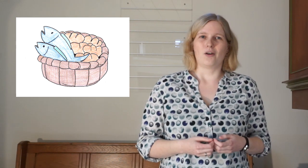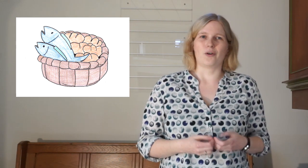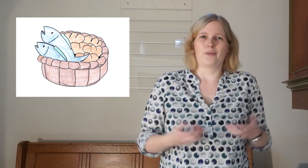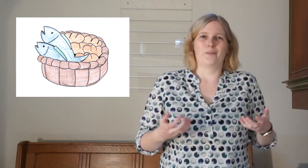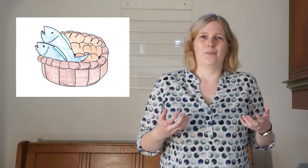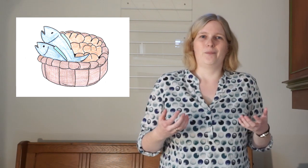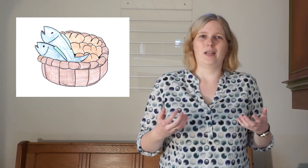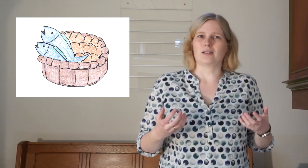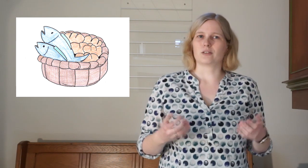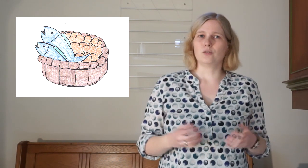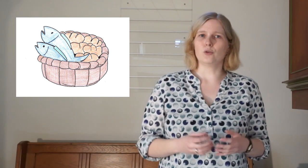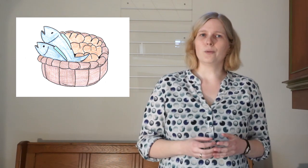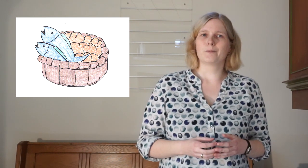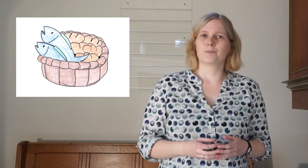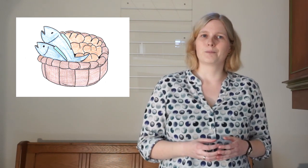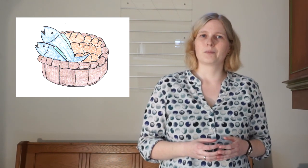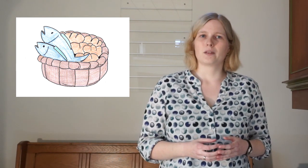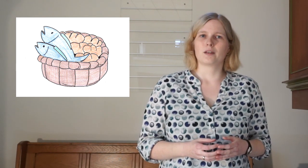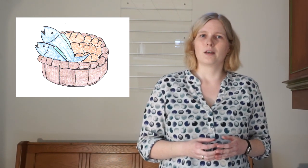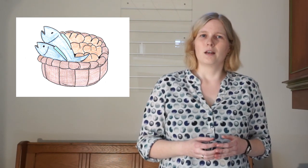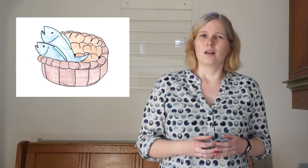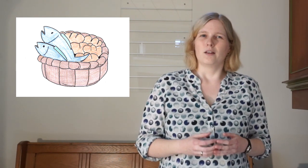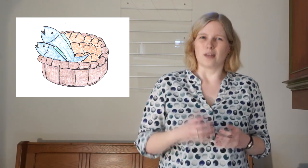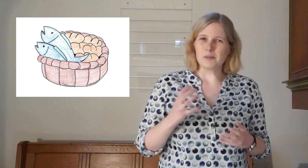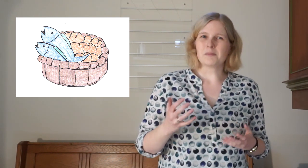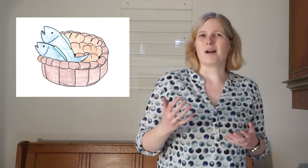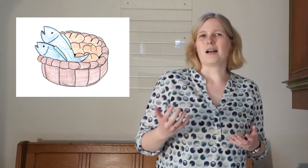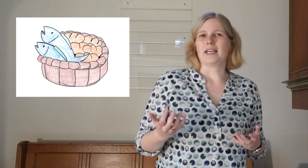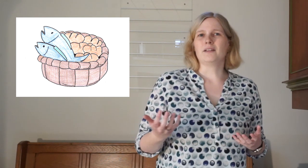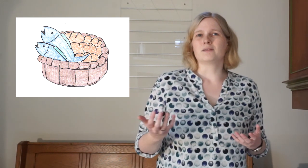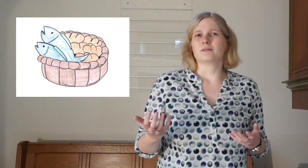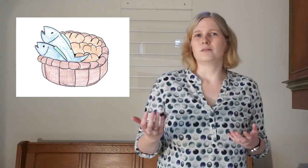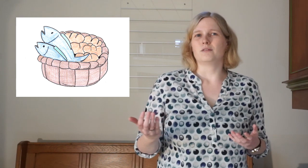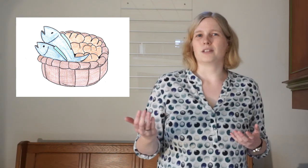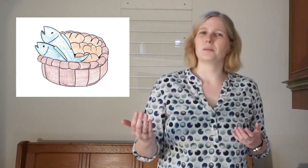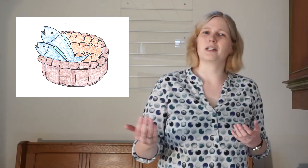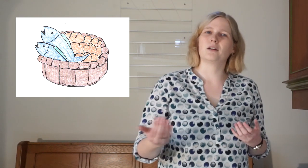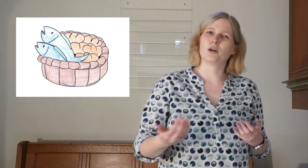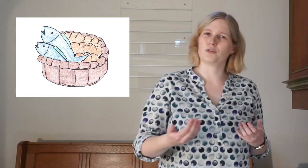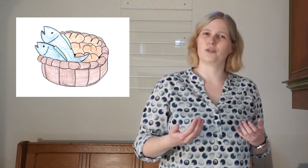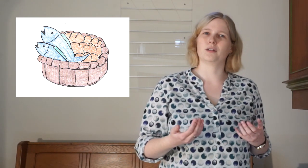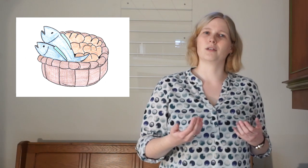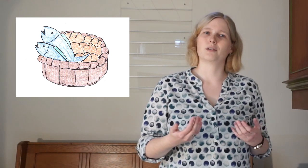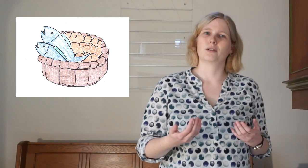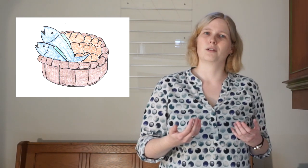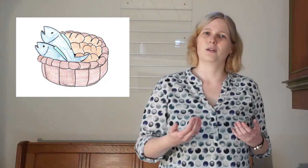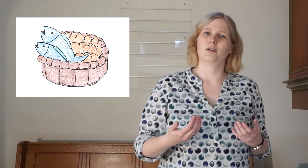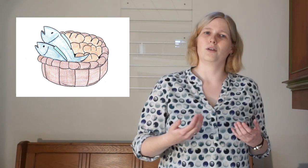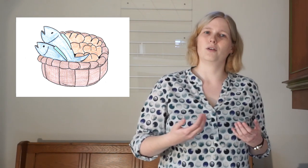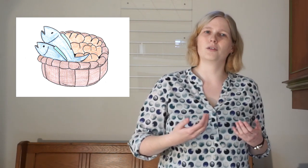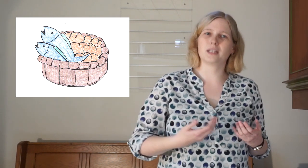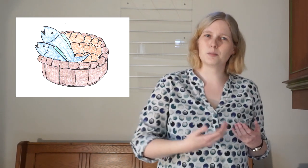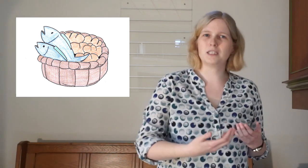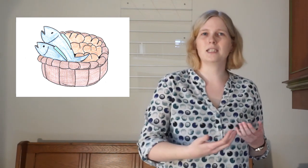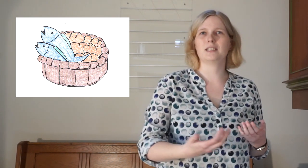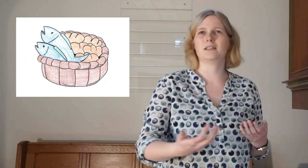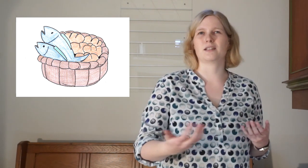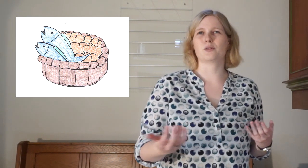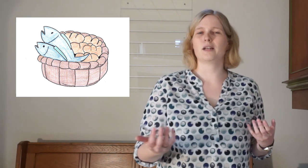Und er sagte, Nö. Sammelt mal ein, was ihr bei den Leuten findet und gebt ihr ihnen das zu